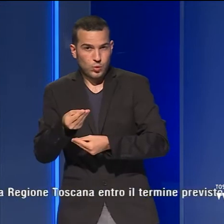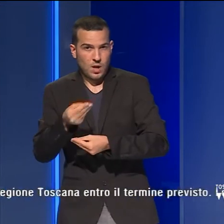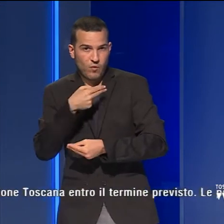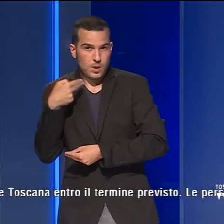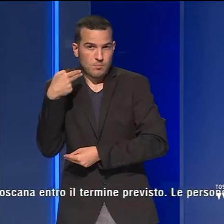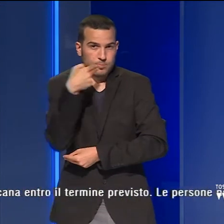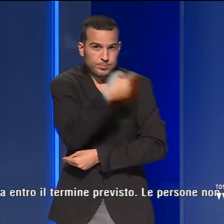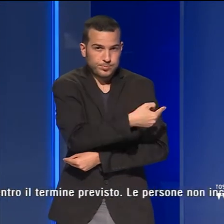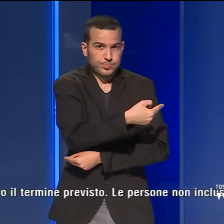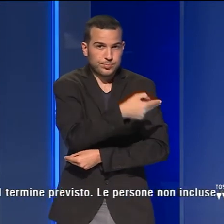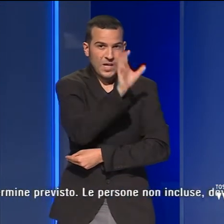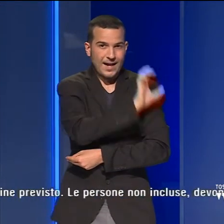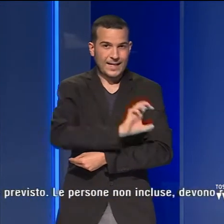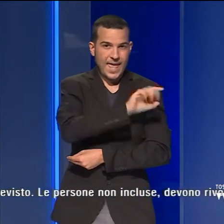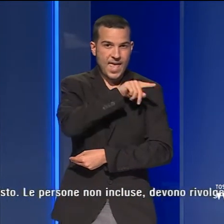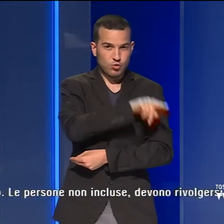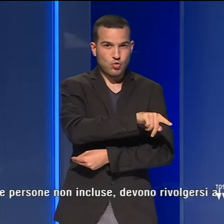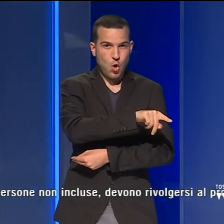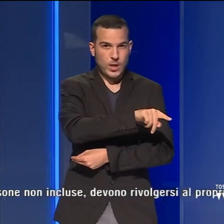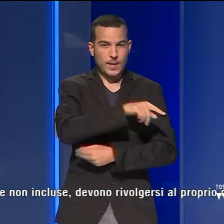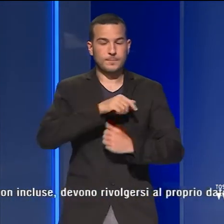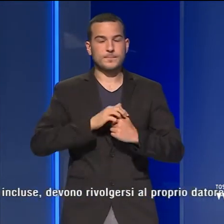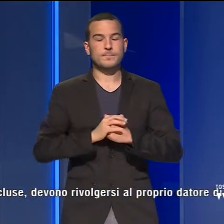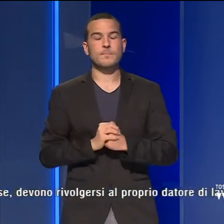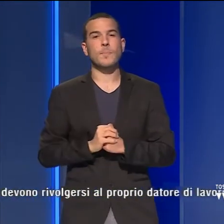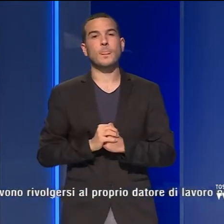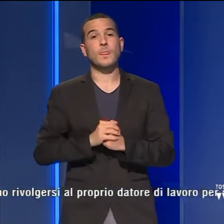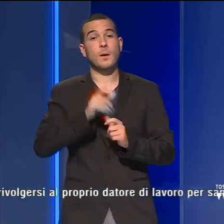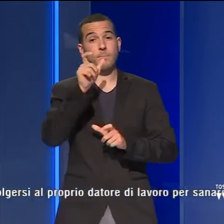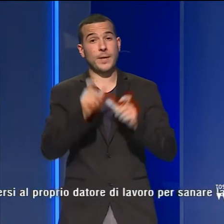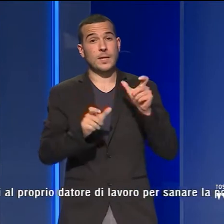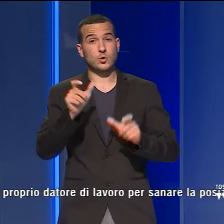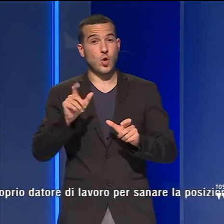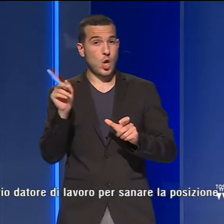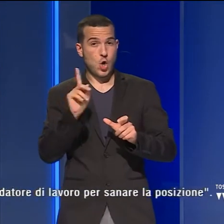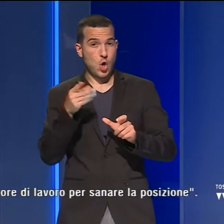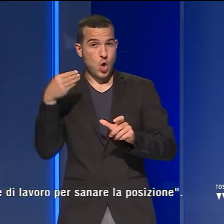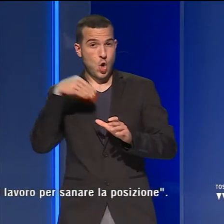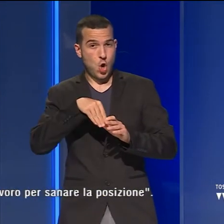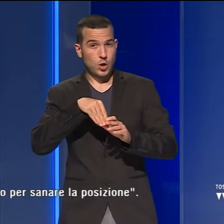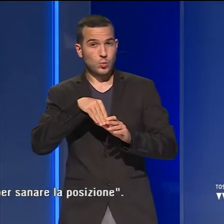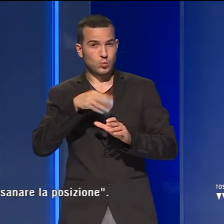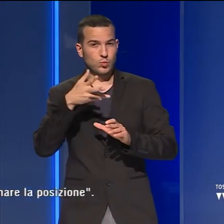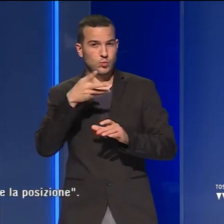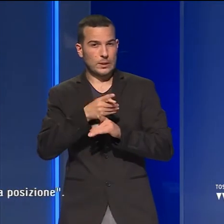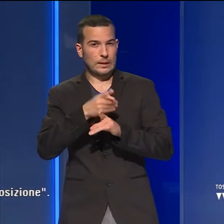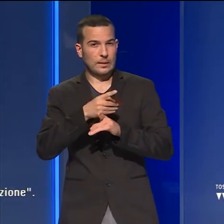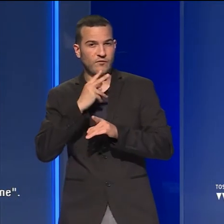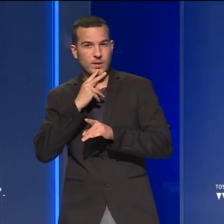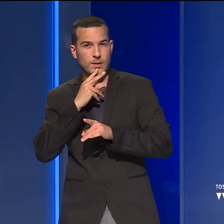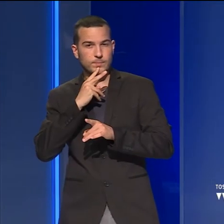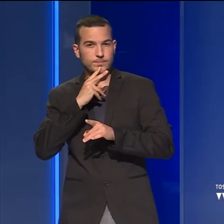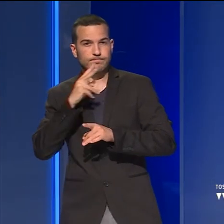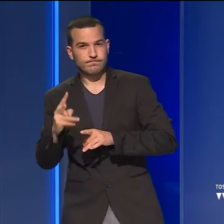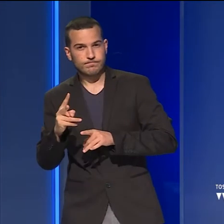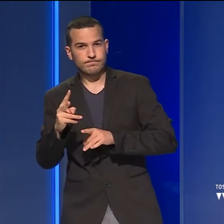Toscana entro il termine previsto. Le persone non incluse devono rivolgersi al proprio datore